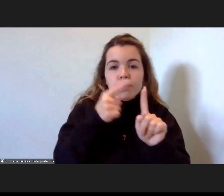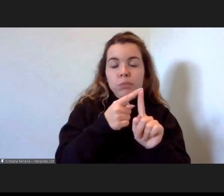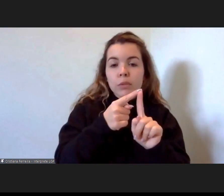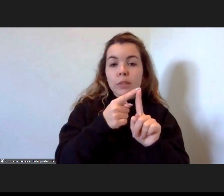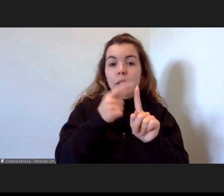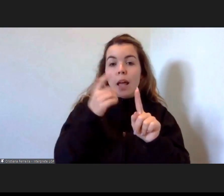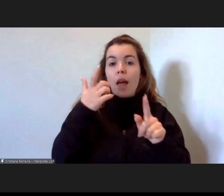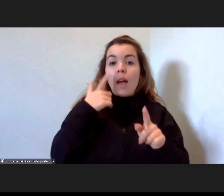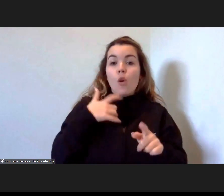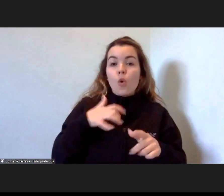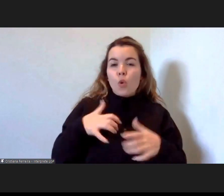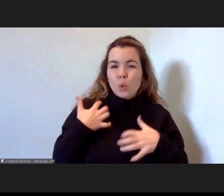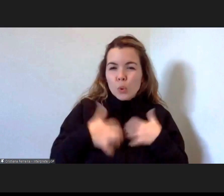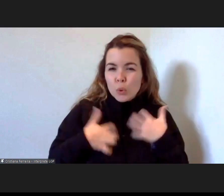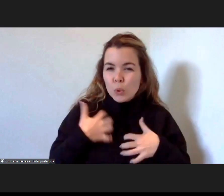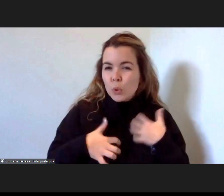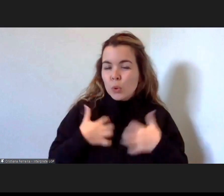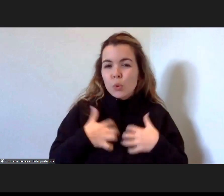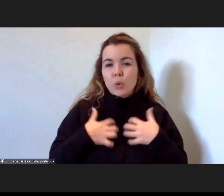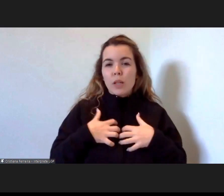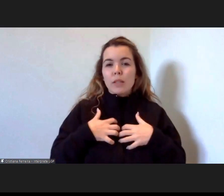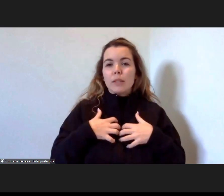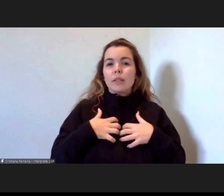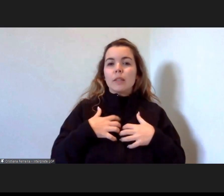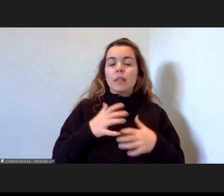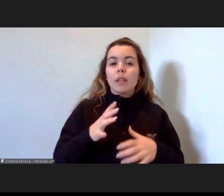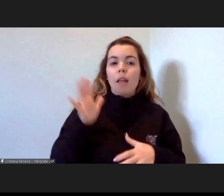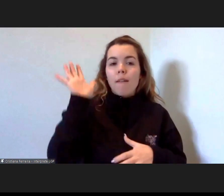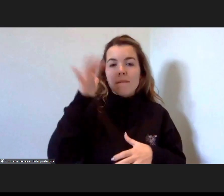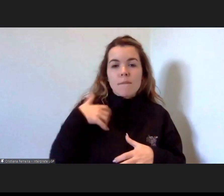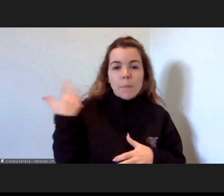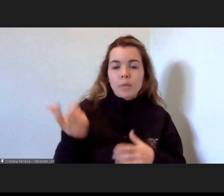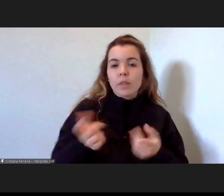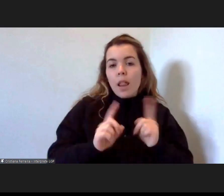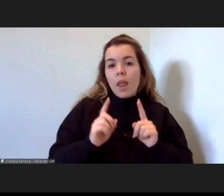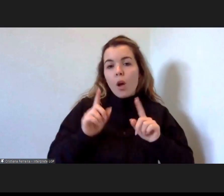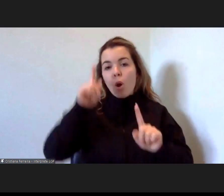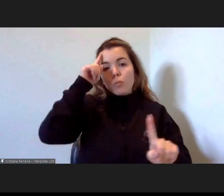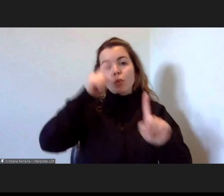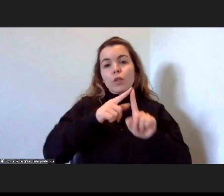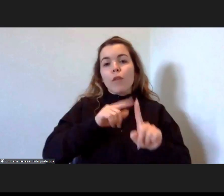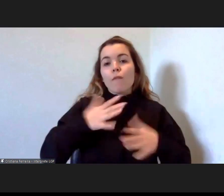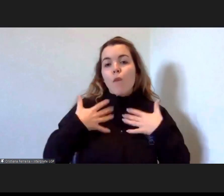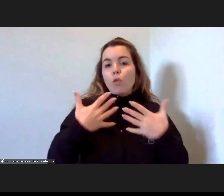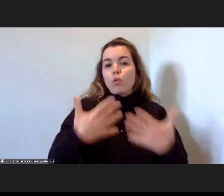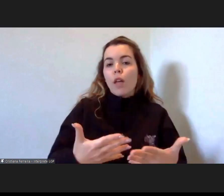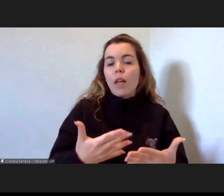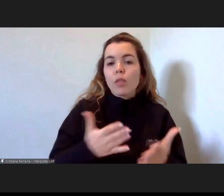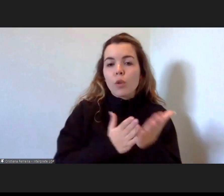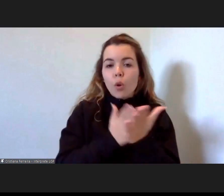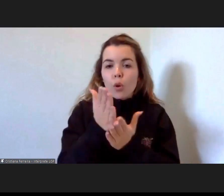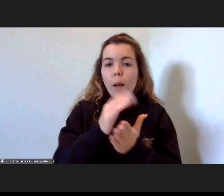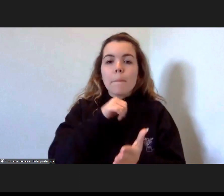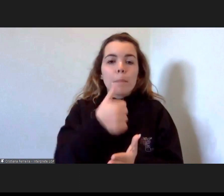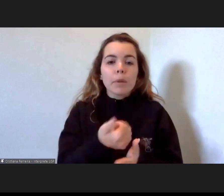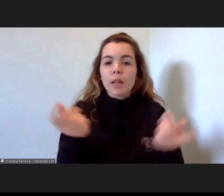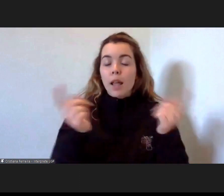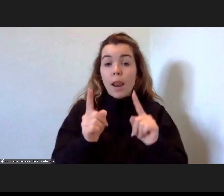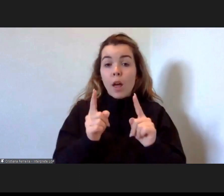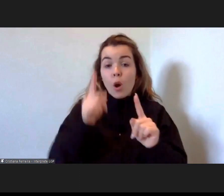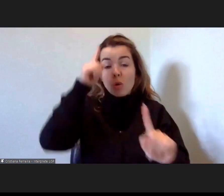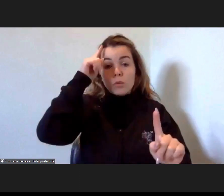e que não se perca a vontade de continuar promovendo sempre aqui um sentimento de esperança no futuro